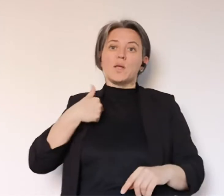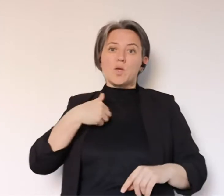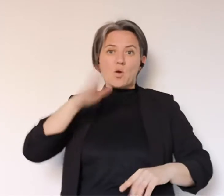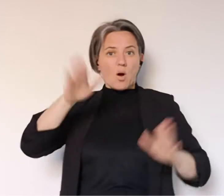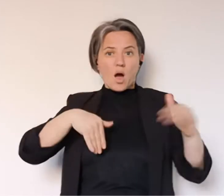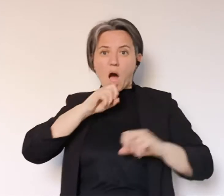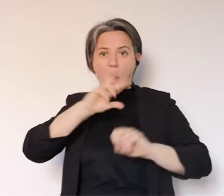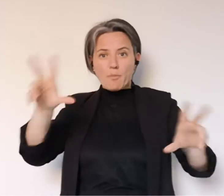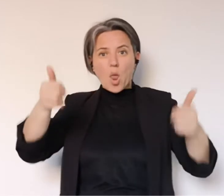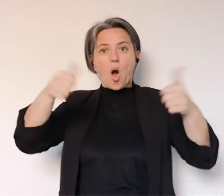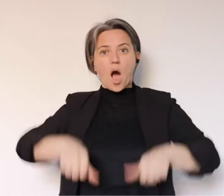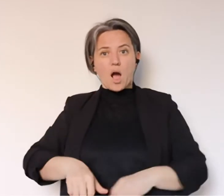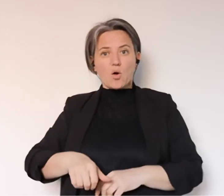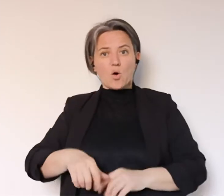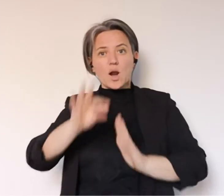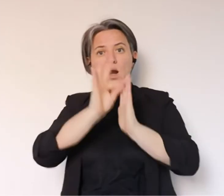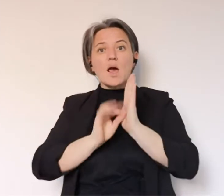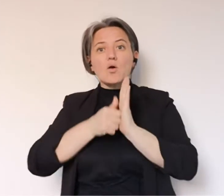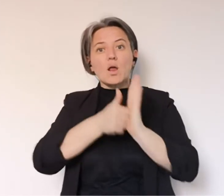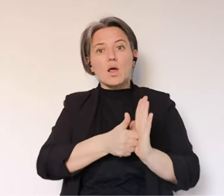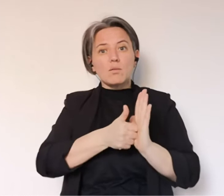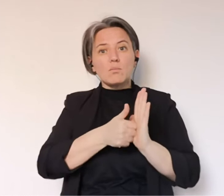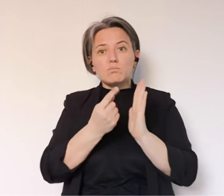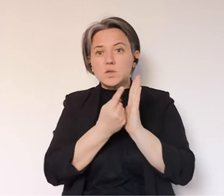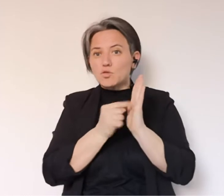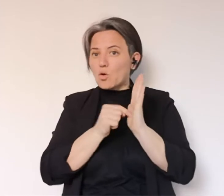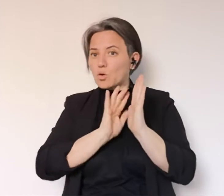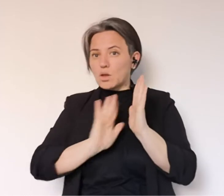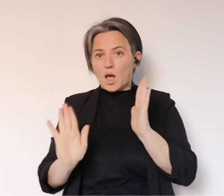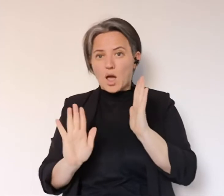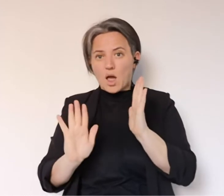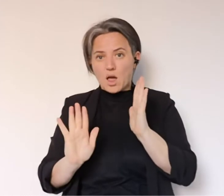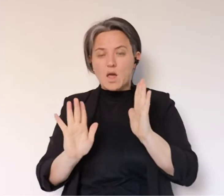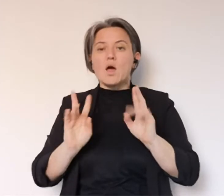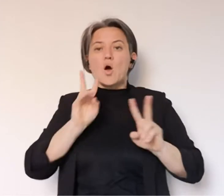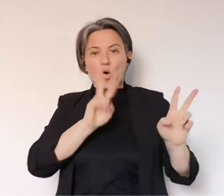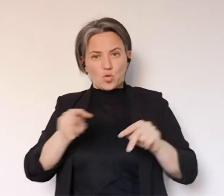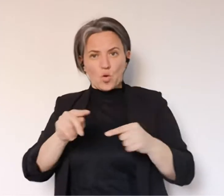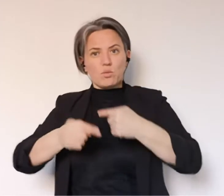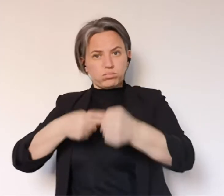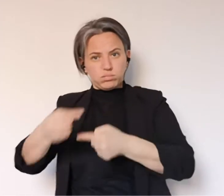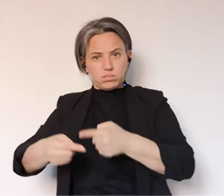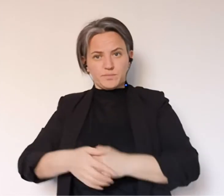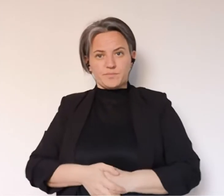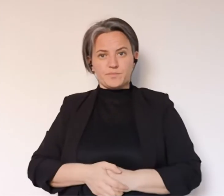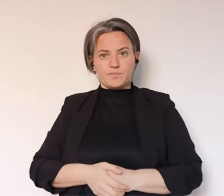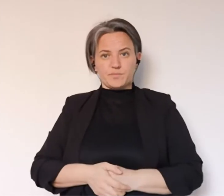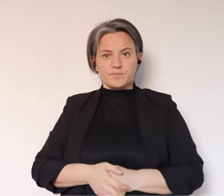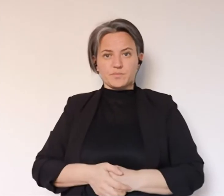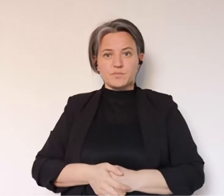siamo in questo film, non siamo in questa condizione, quindi il mio richiamo c'è ancora, ad attenersi alle regole,